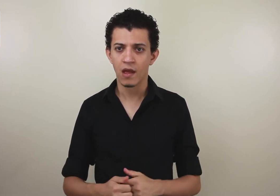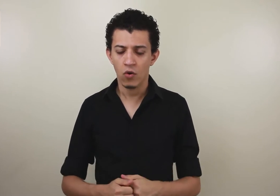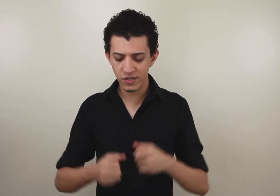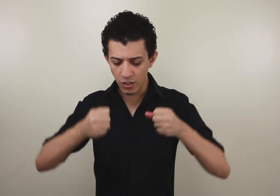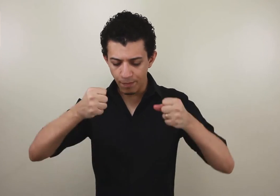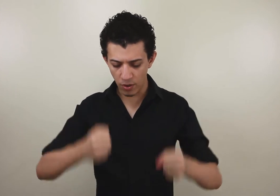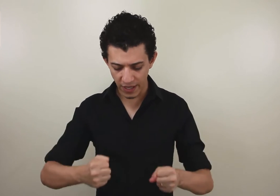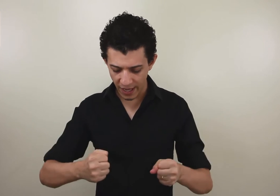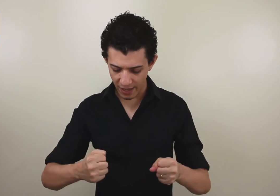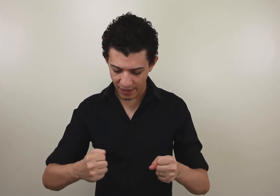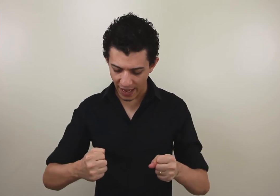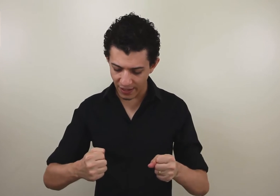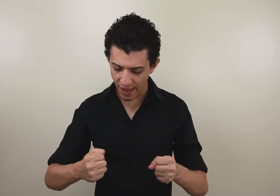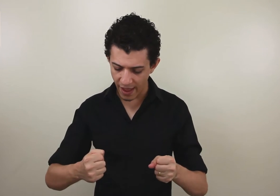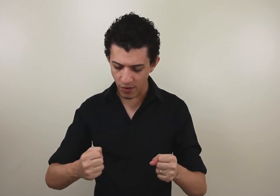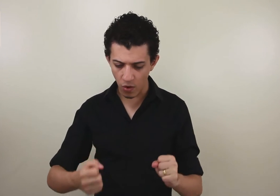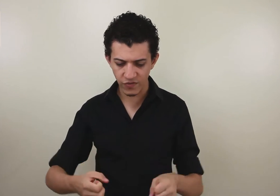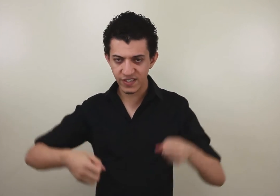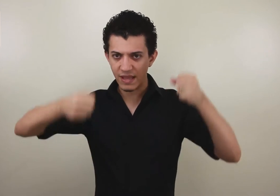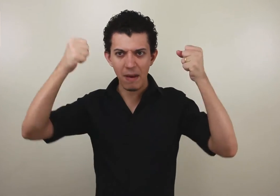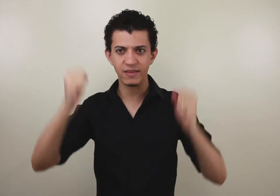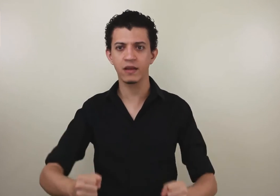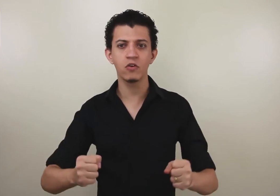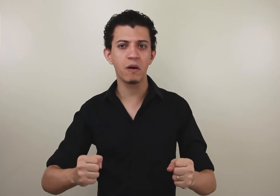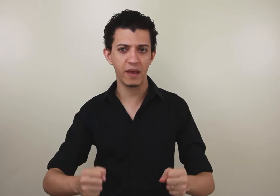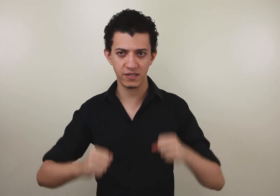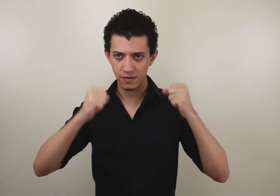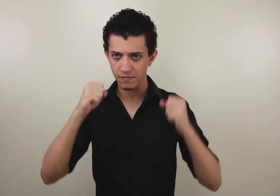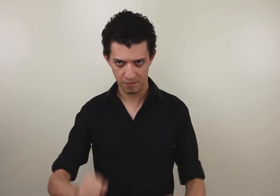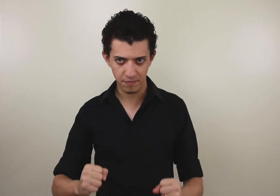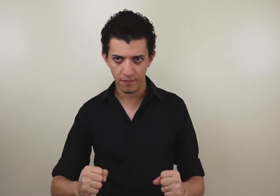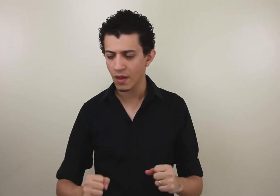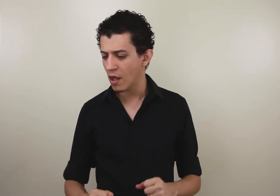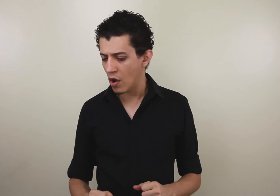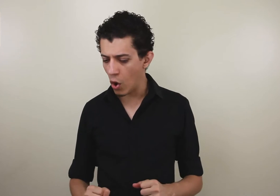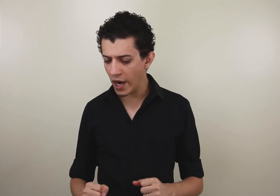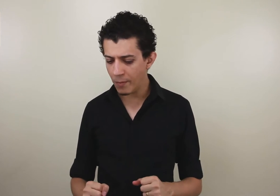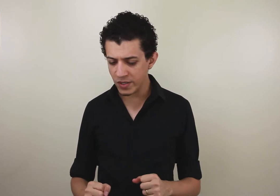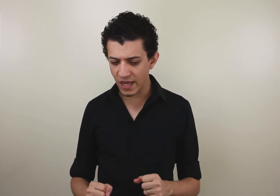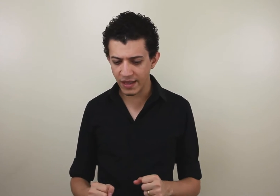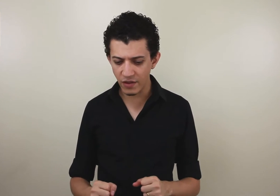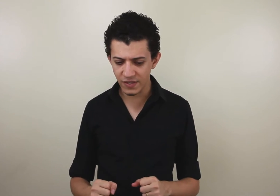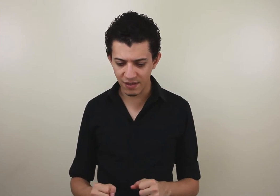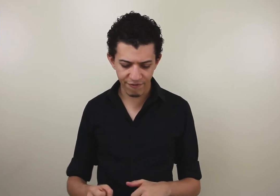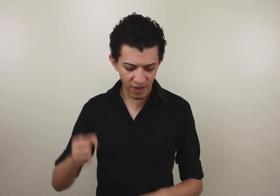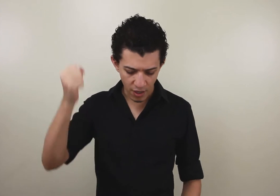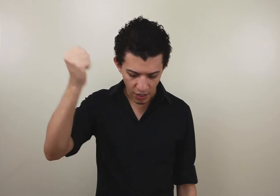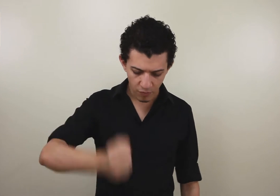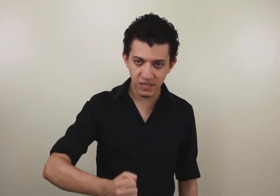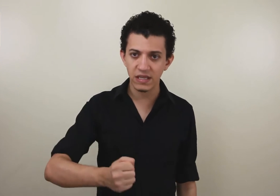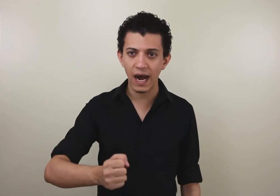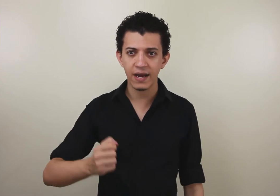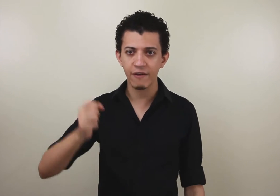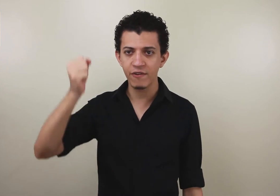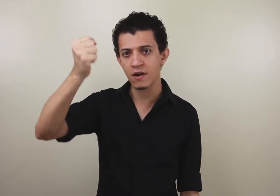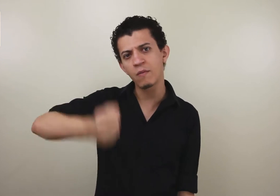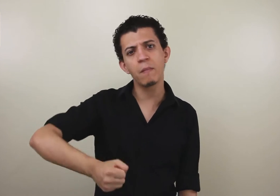O sinal de poder dá a ideia ou de você estar batendo numa mesa, ou ele pode dar a ideia de você estar fincando uma estaca, fincando uma